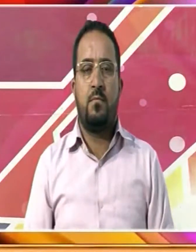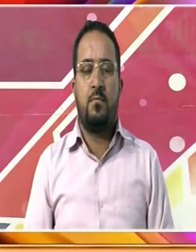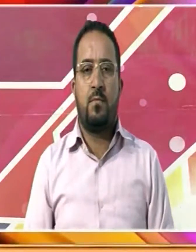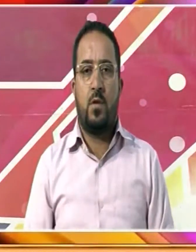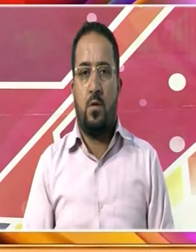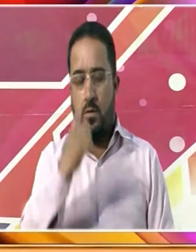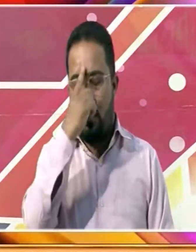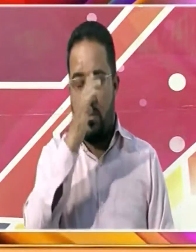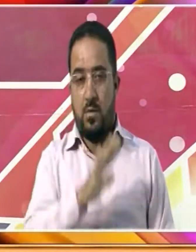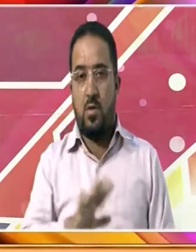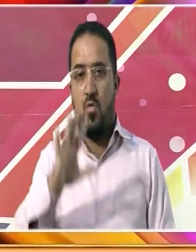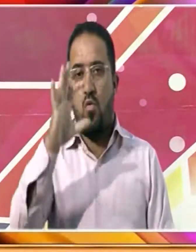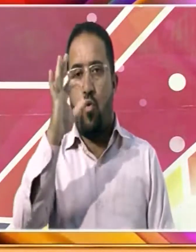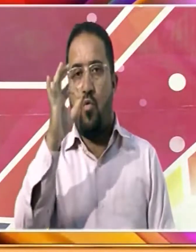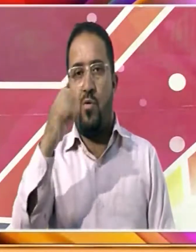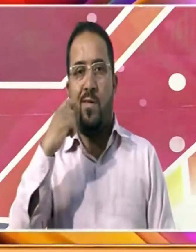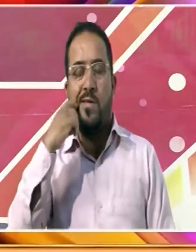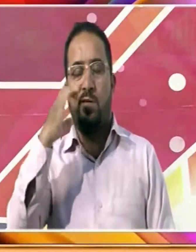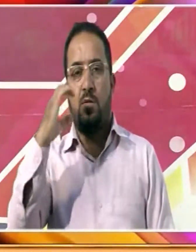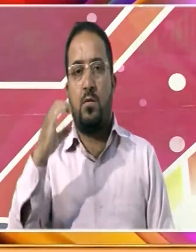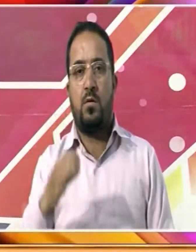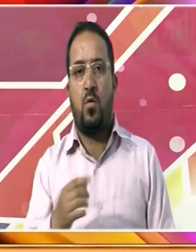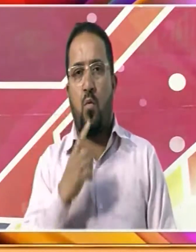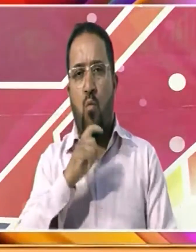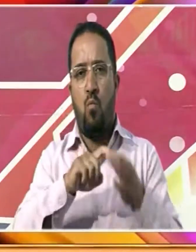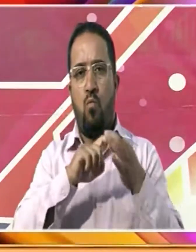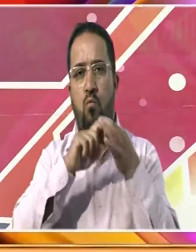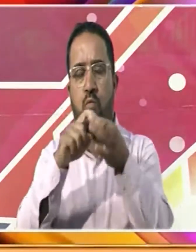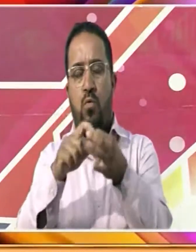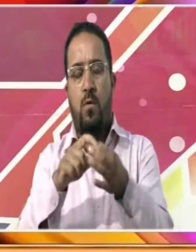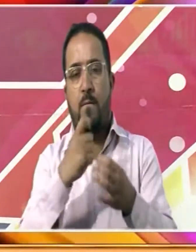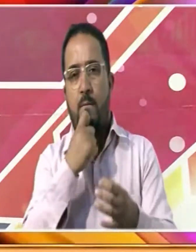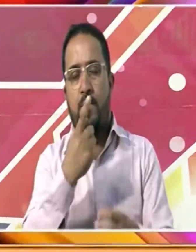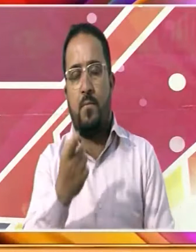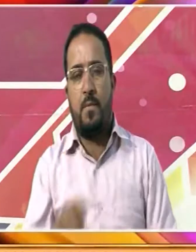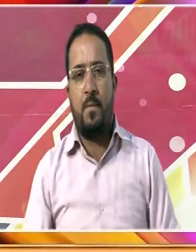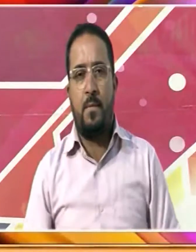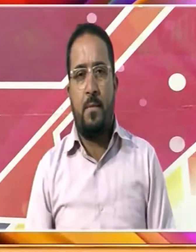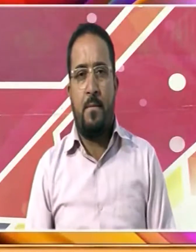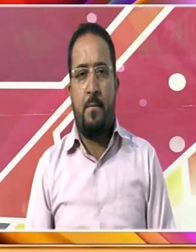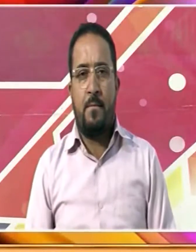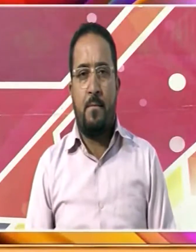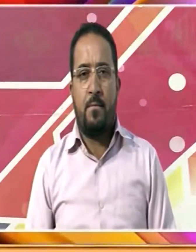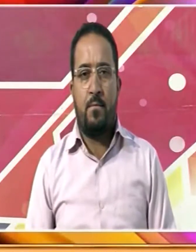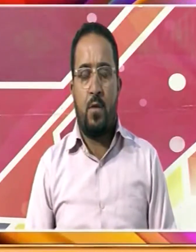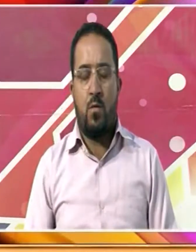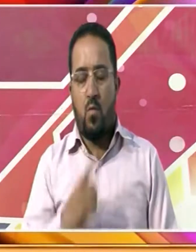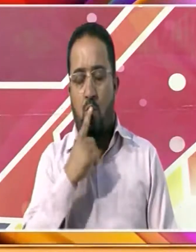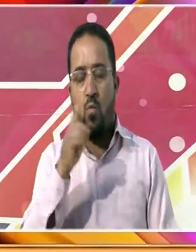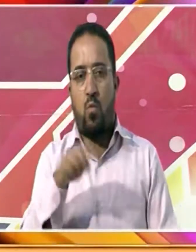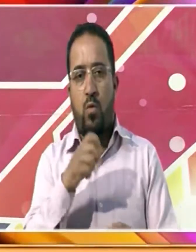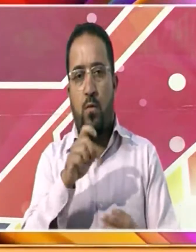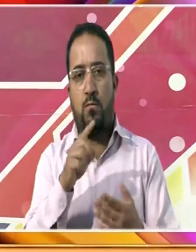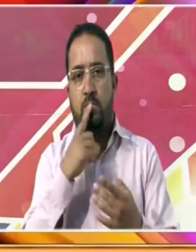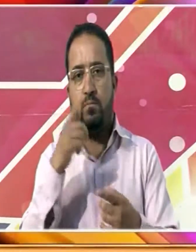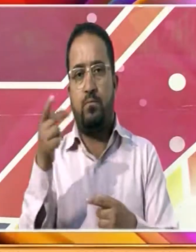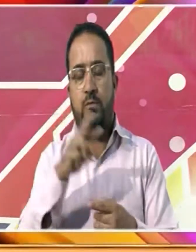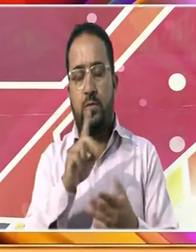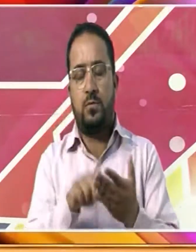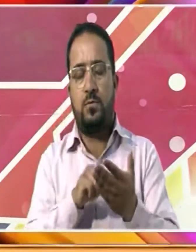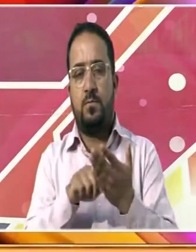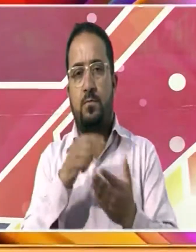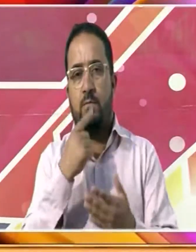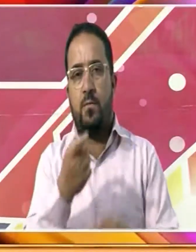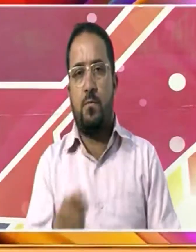بھارت نے او آئی سی کے بیان پر اپنے رید عمل کا اظہار کرتے ہوئے اس بیان کو قابل مذہمت کرا دیا ہے